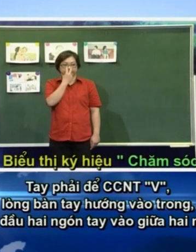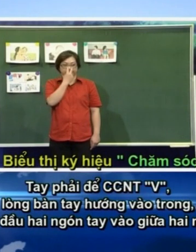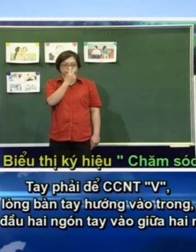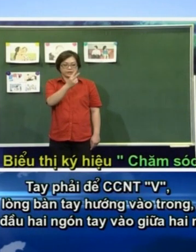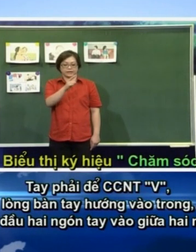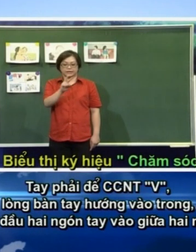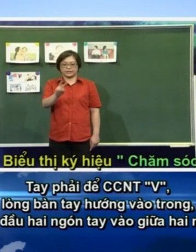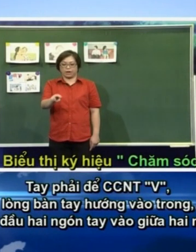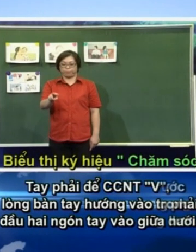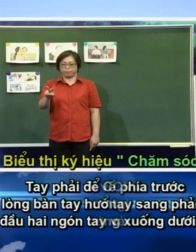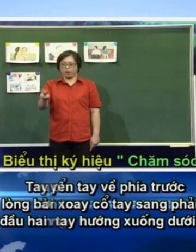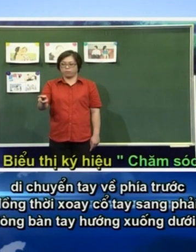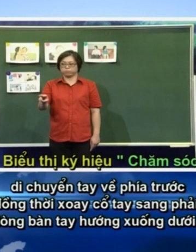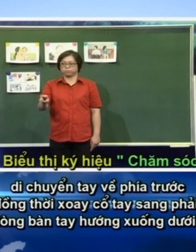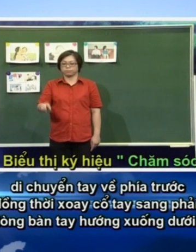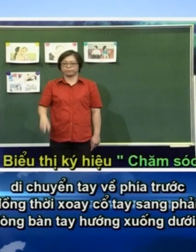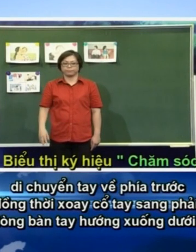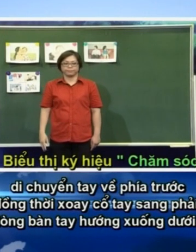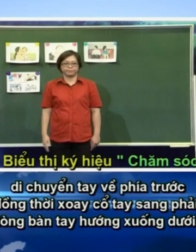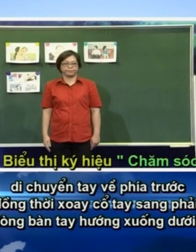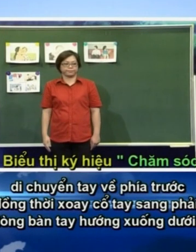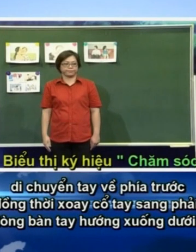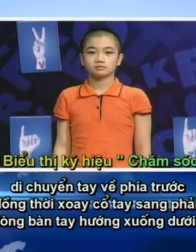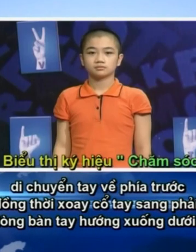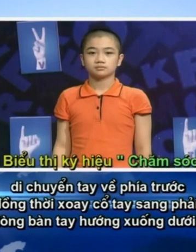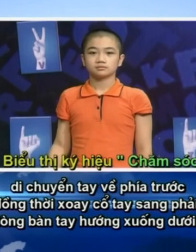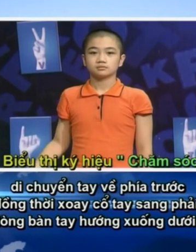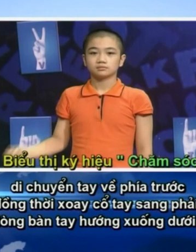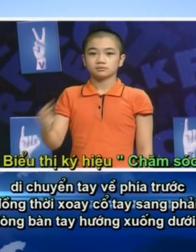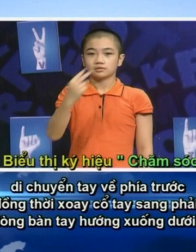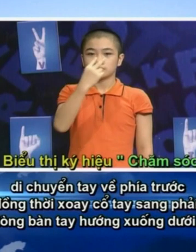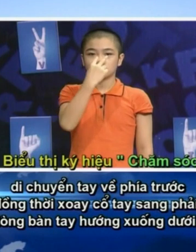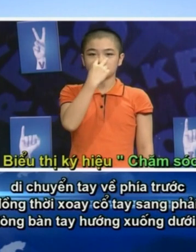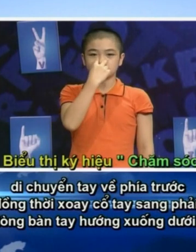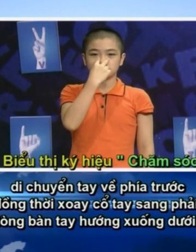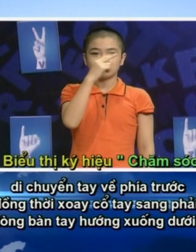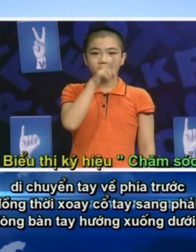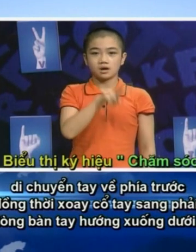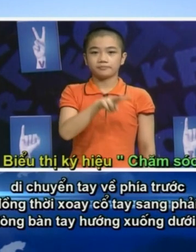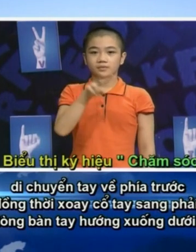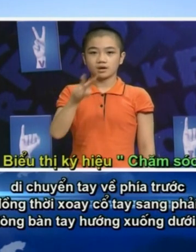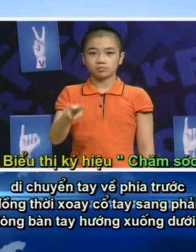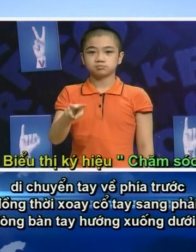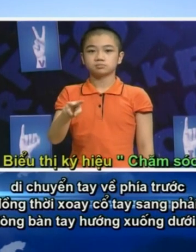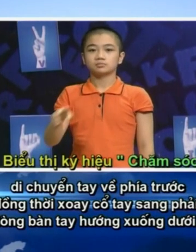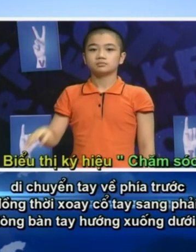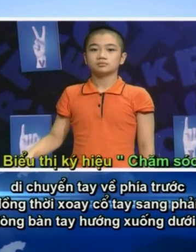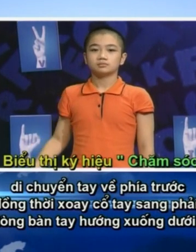Đặt đầu hai ngón tay vào giữa hai mắt Di chuyển tay về phía trước Đồng thời xoay cổ tay sang phải Lòng bàn tay